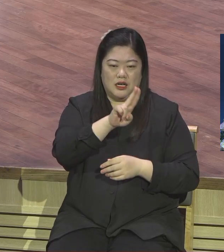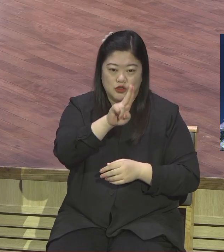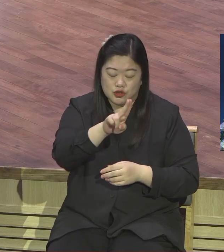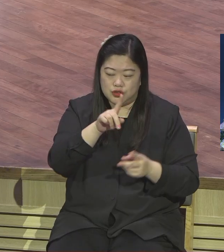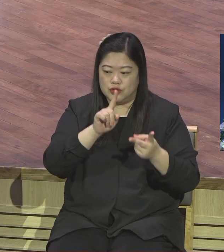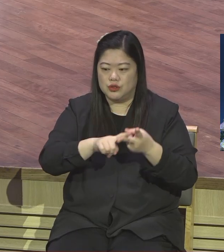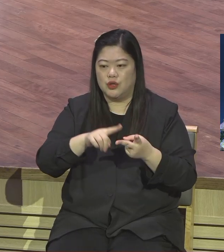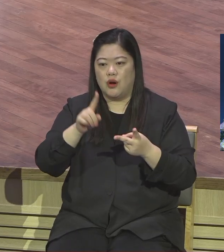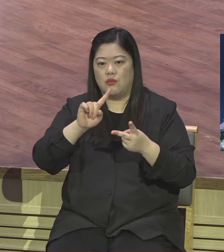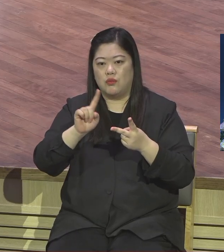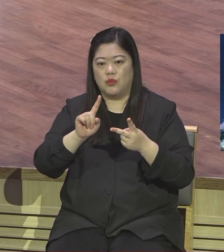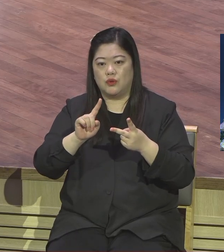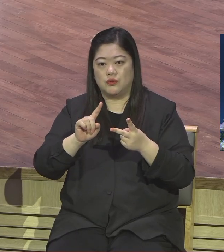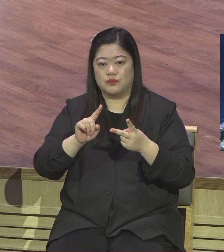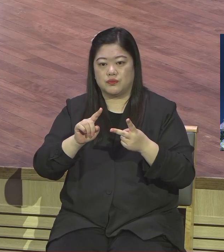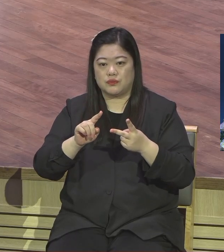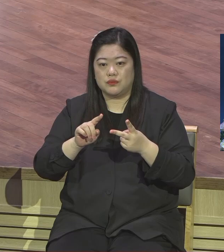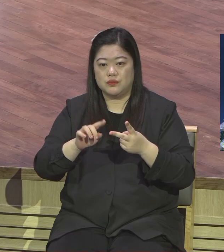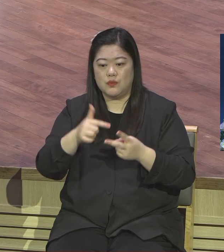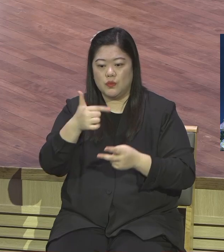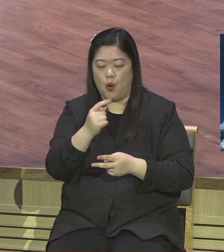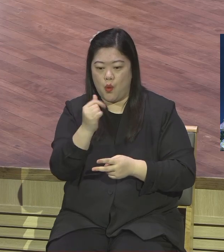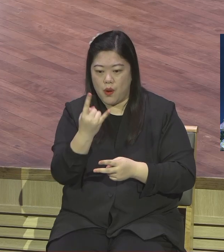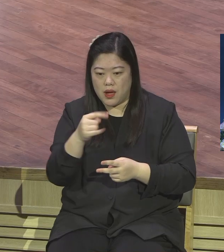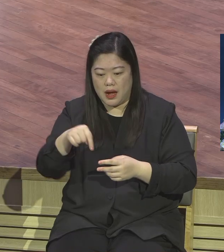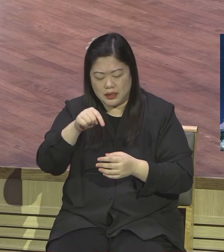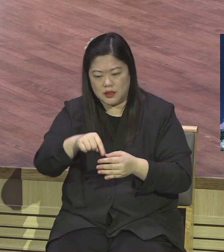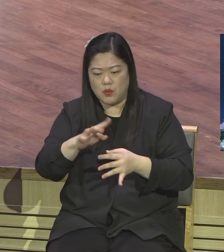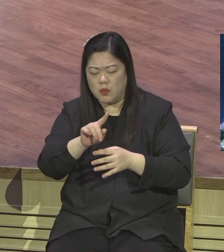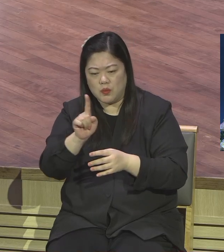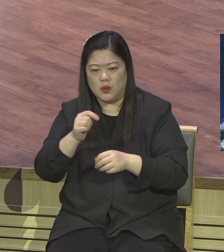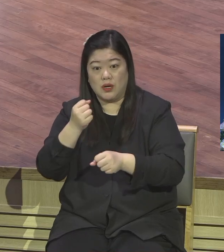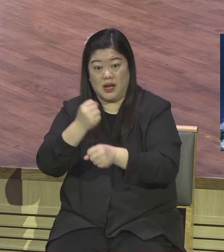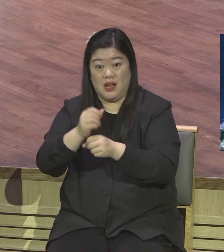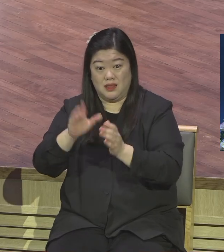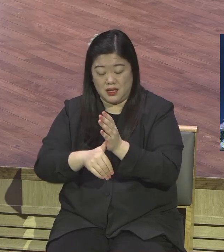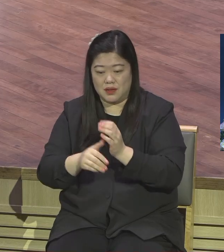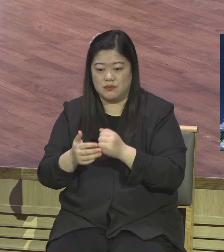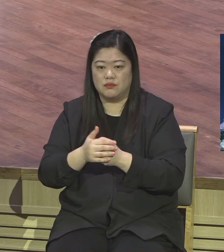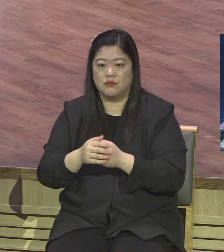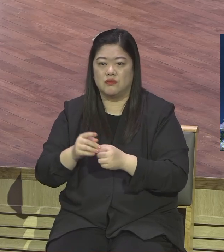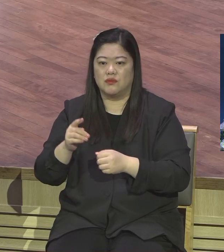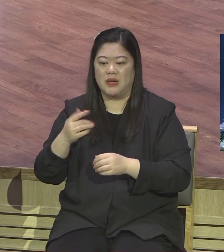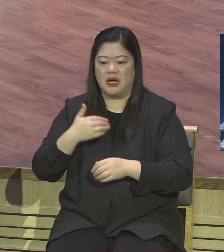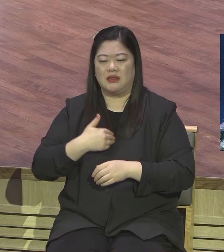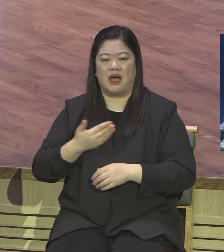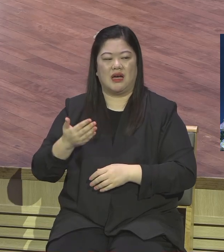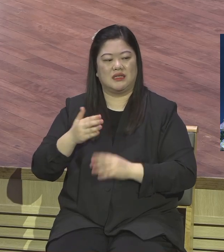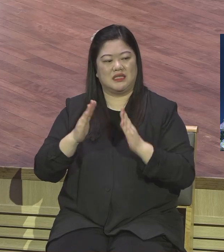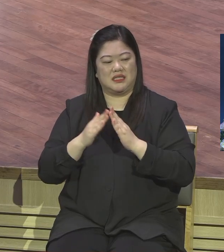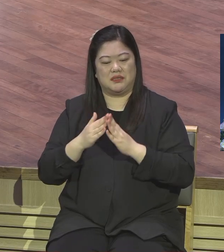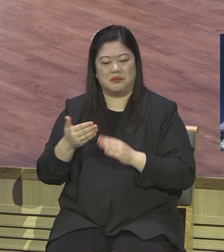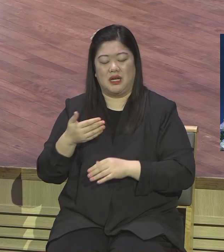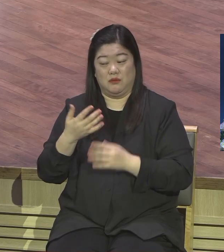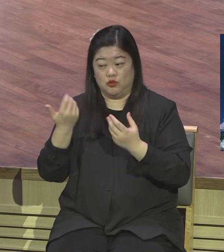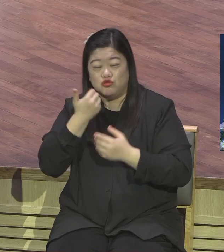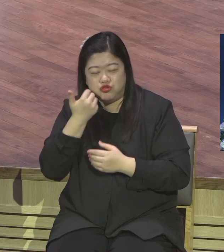강북에서 내가 제일 먼저 다락방 했고 내가 교회가 제일 크고 이런데 나를 무시하고 내보다